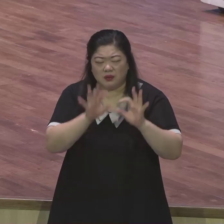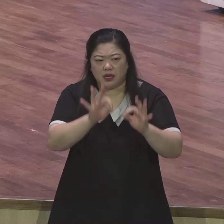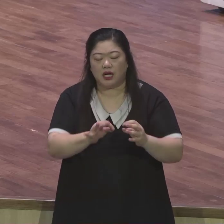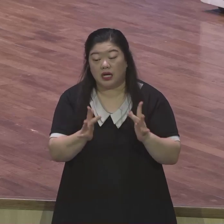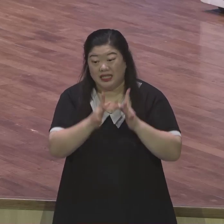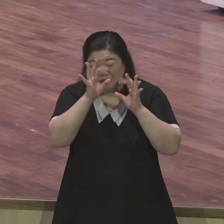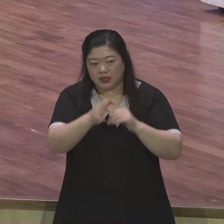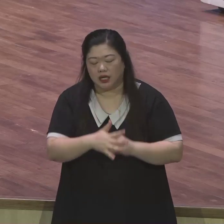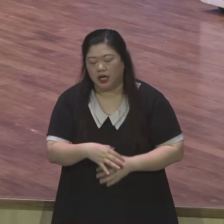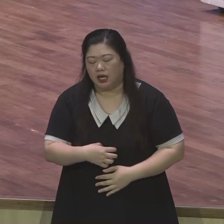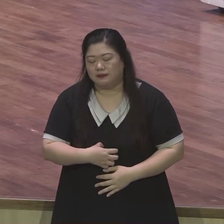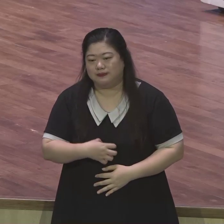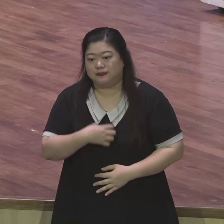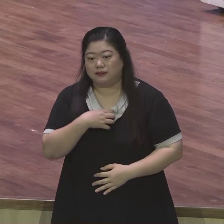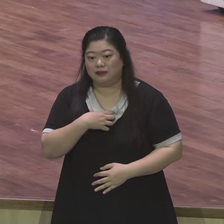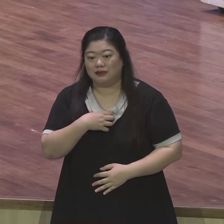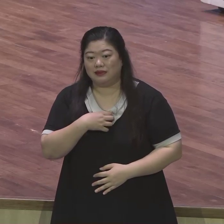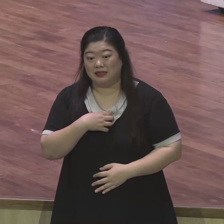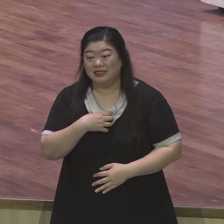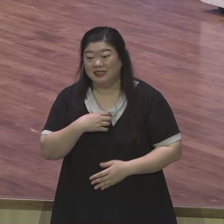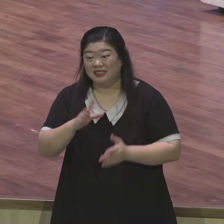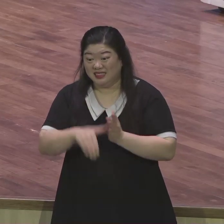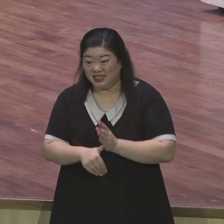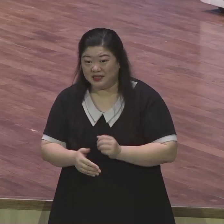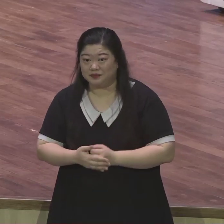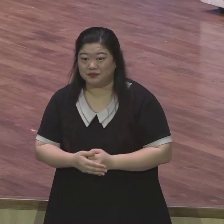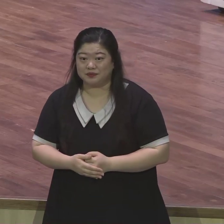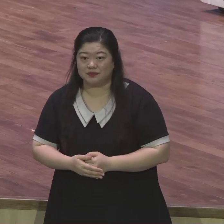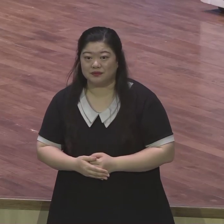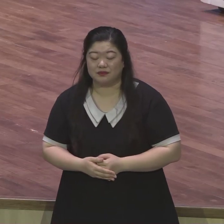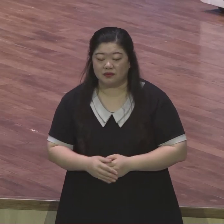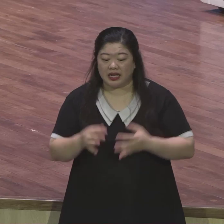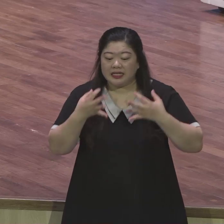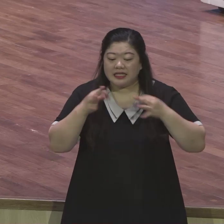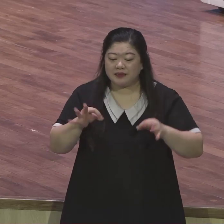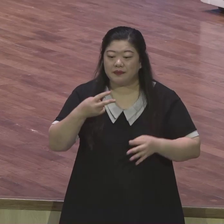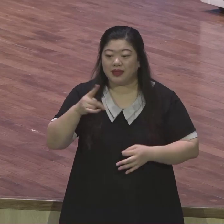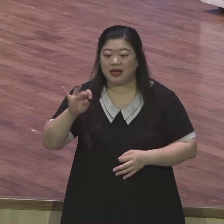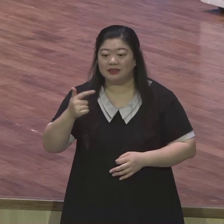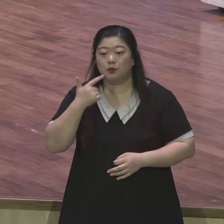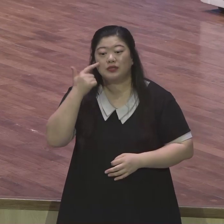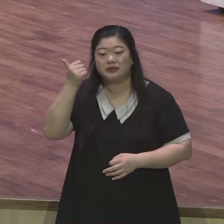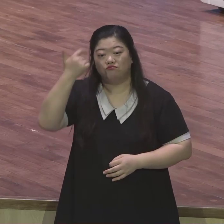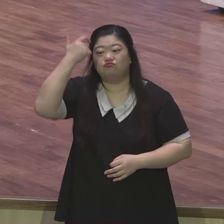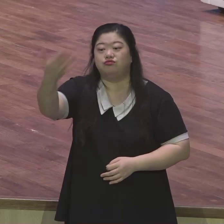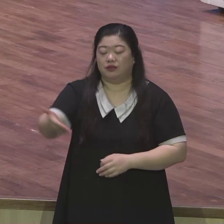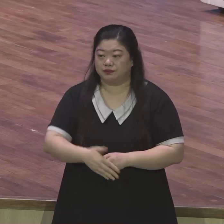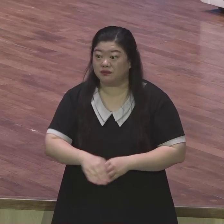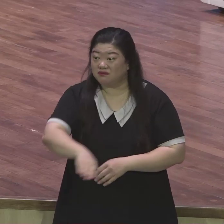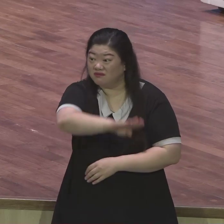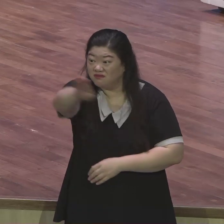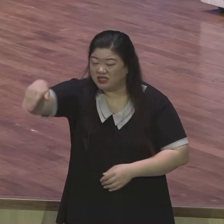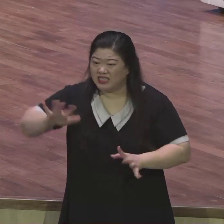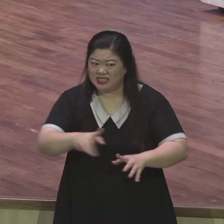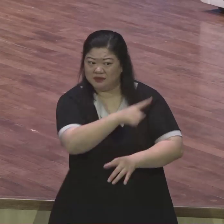갑자기 설교하시면서 여기서 순교할 수 있는 사람 있나? 이러시더라고요 지금 막 이런 테러가 예수 믿는다고